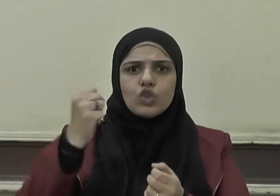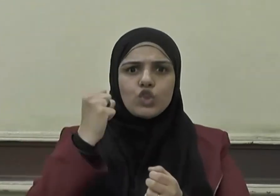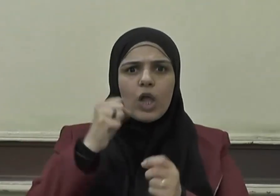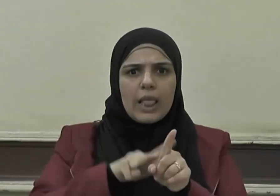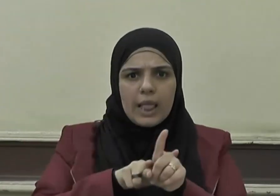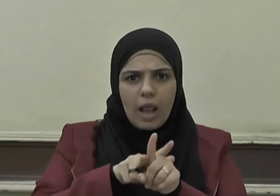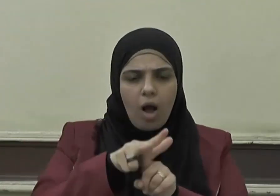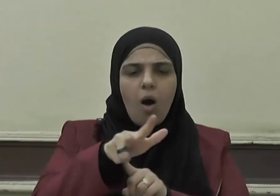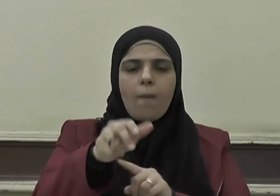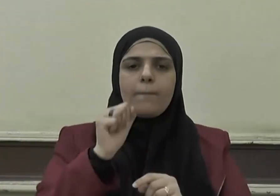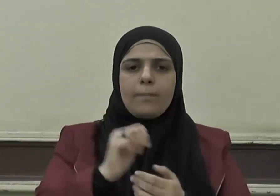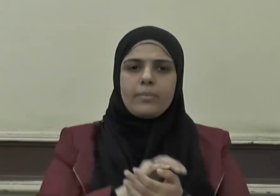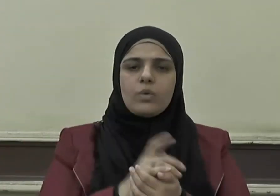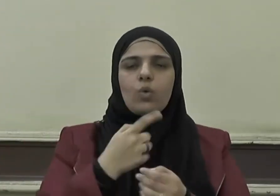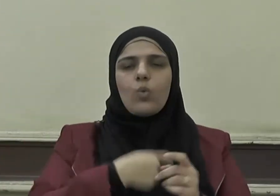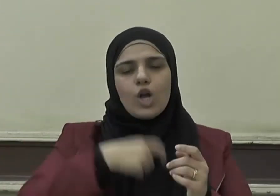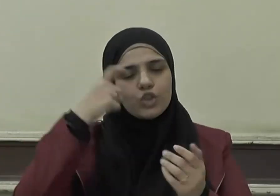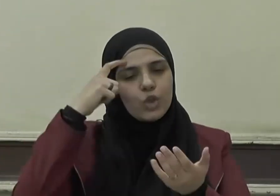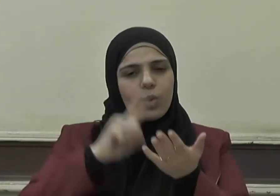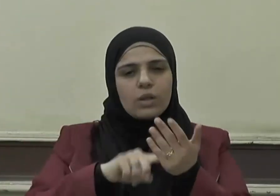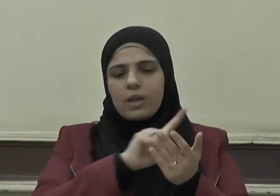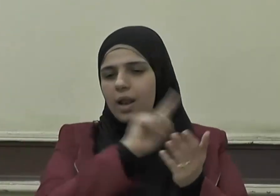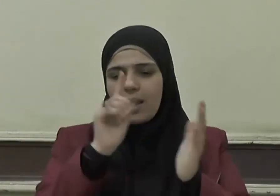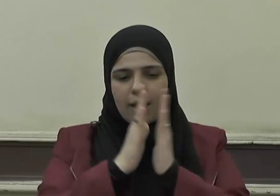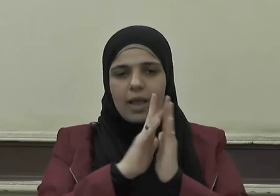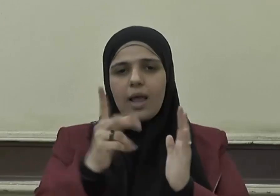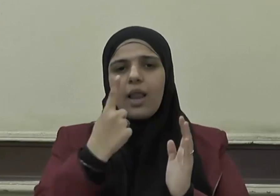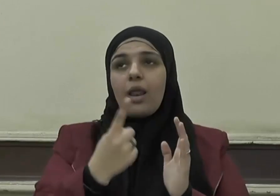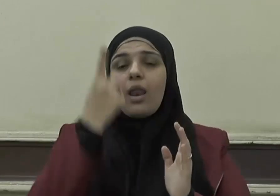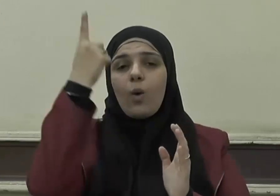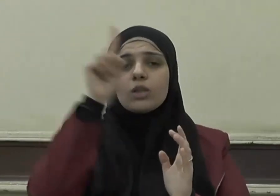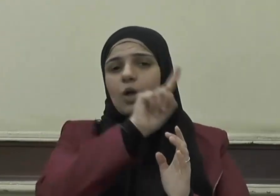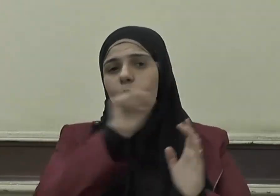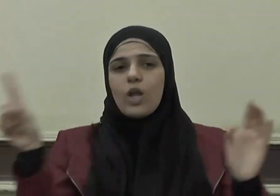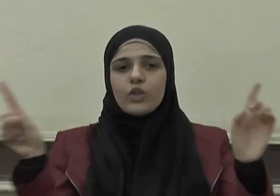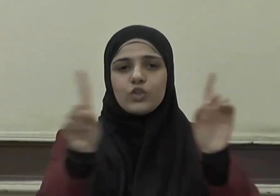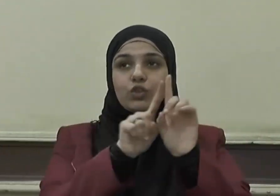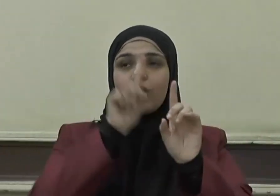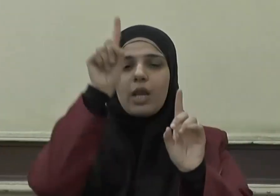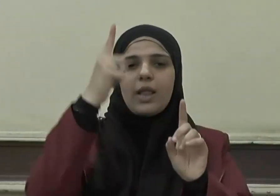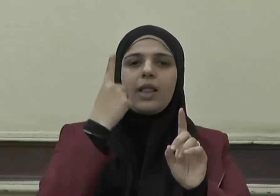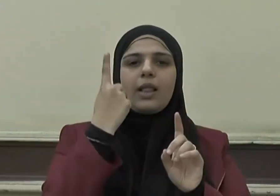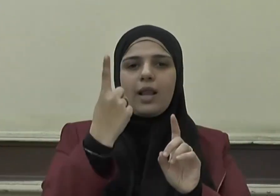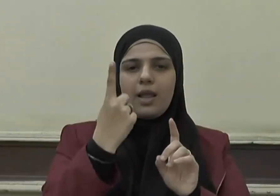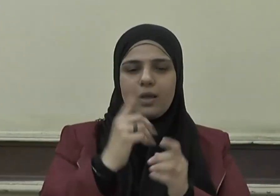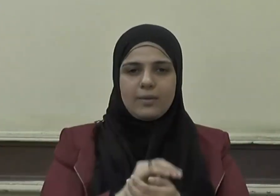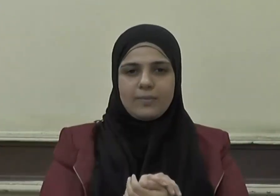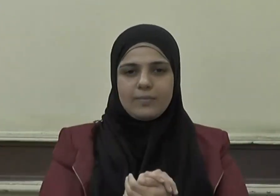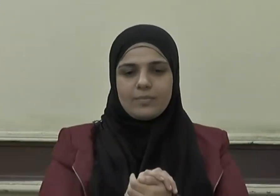العقاب وأشهد أن لا إله إلا الله وحده لا شريك له